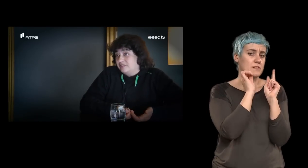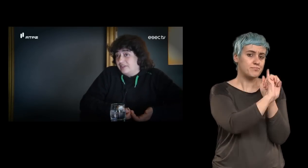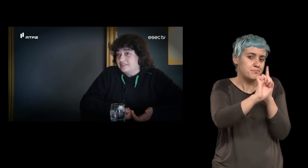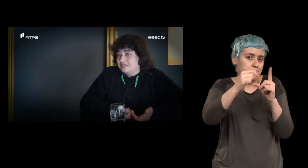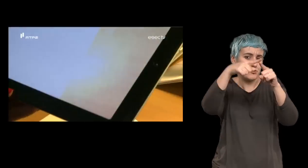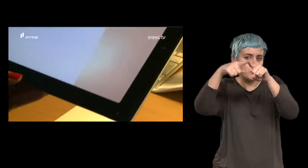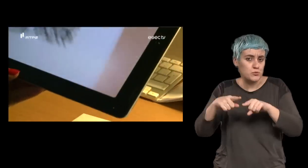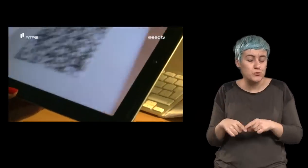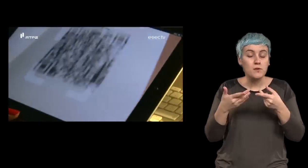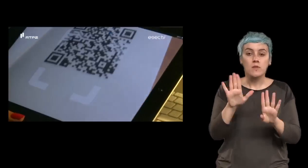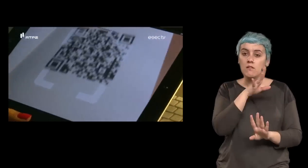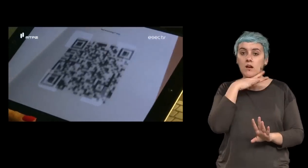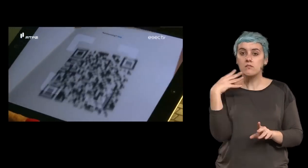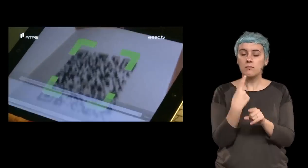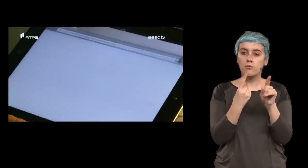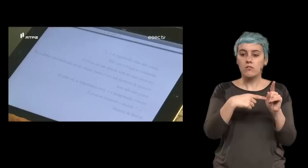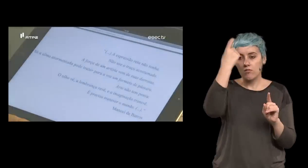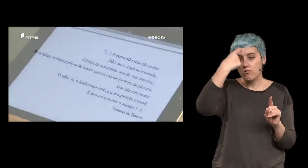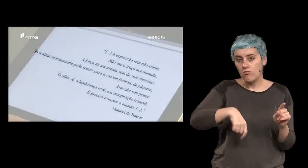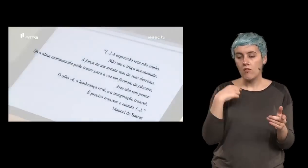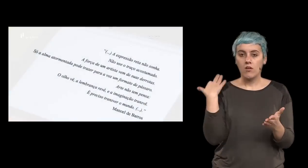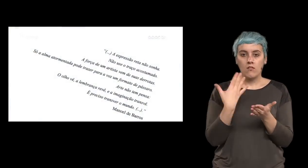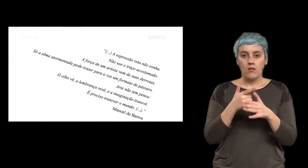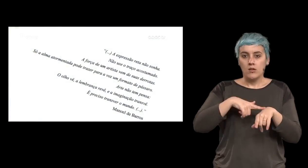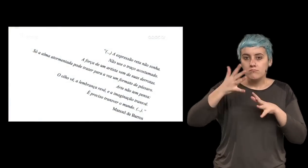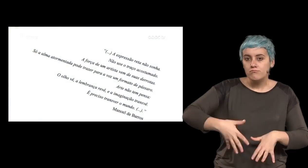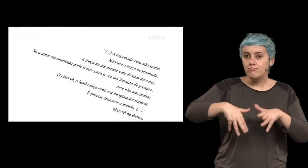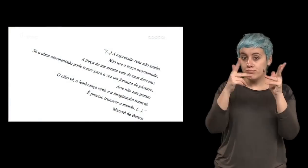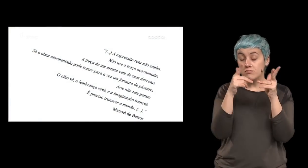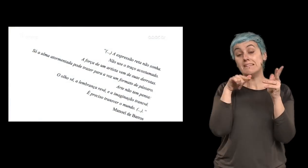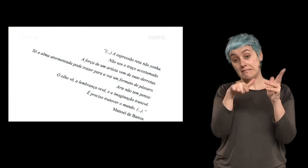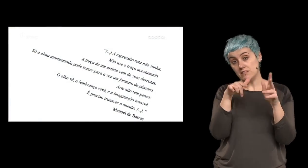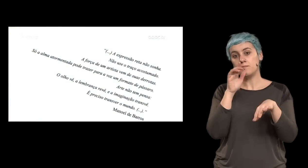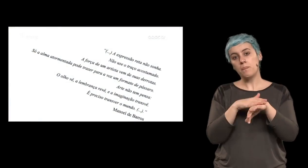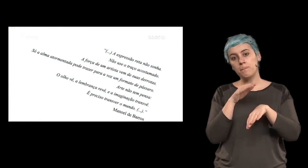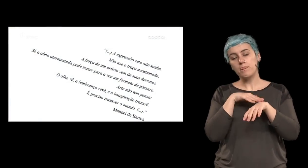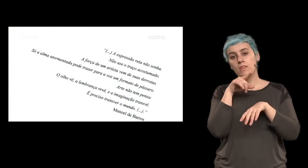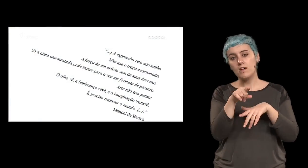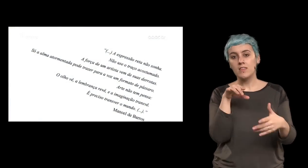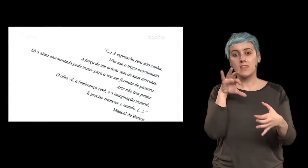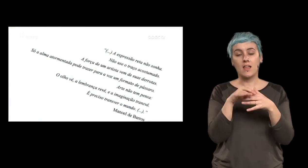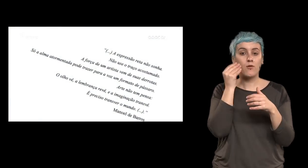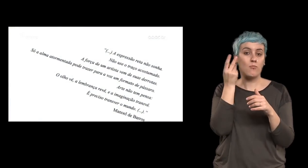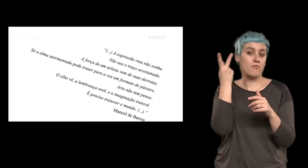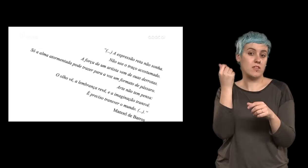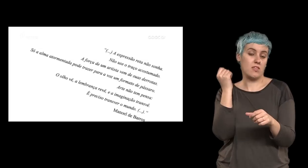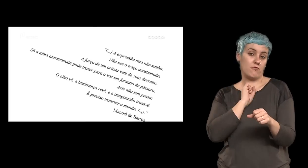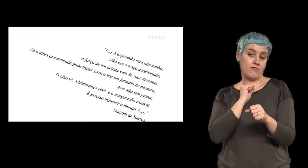diferente. O que é curioso é que para mim tem sido um crescendo, e se calhar aí sim tem a ver com uma questão de percurso, o